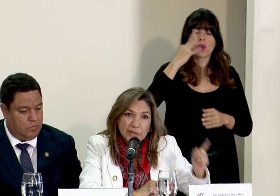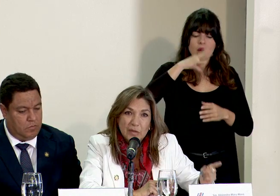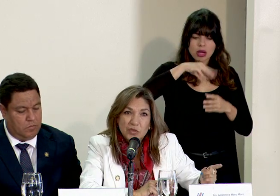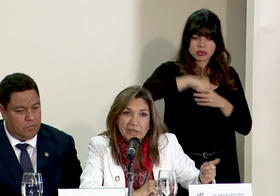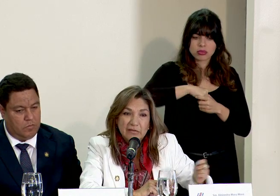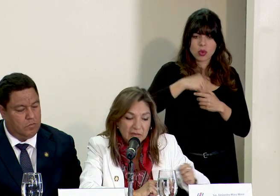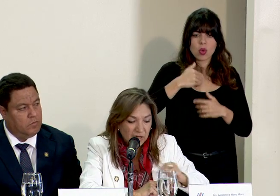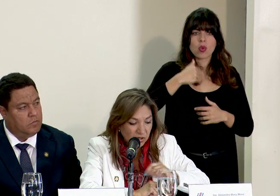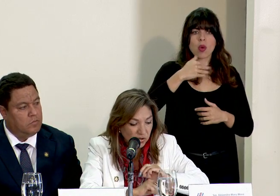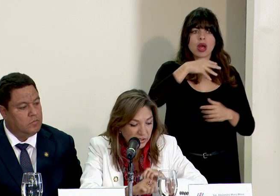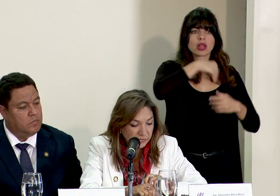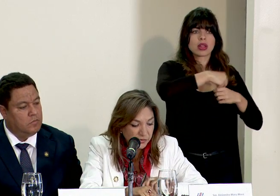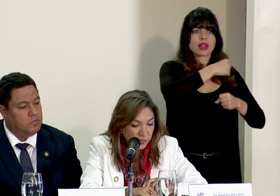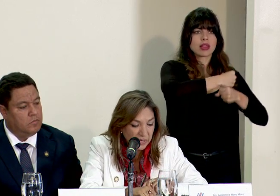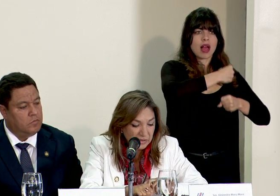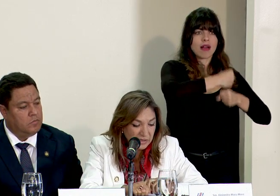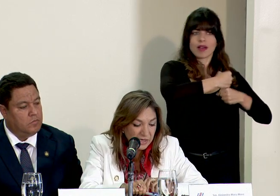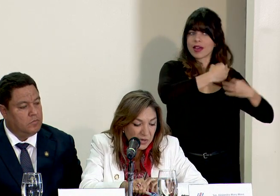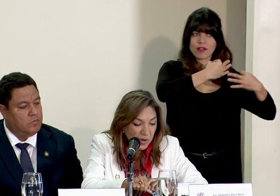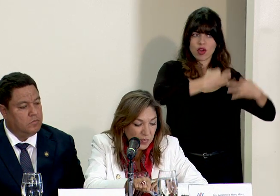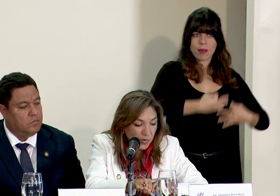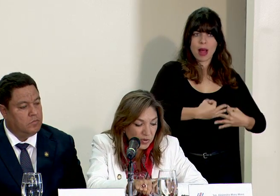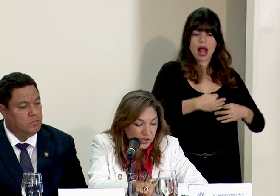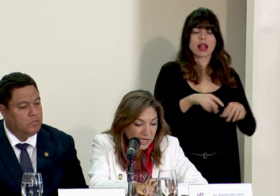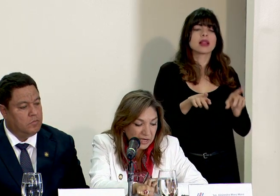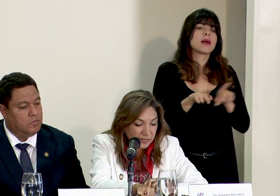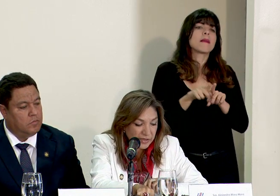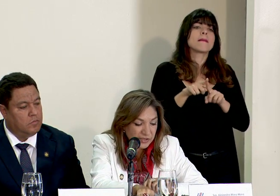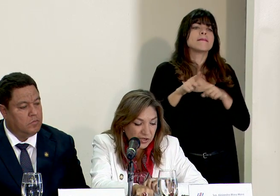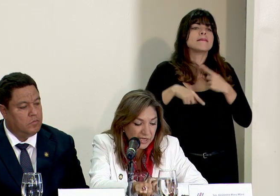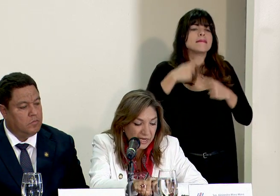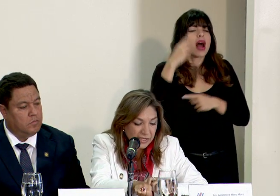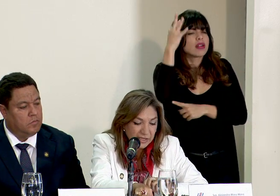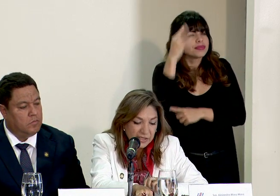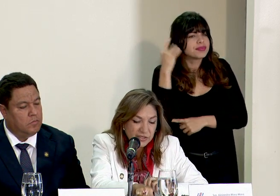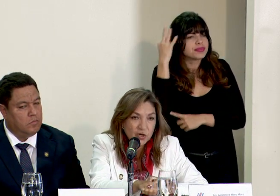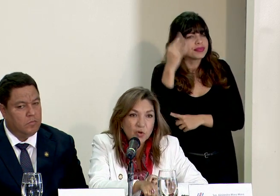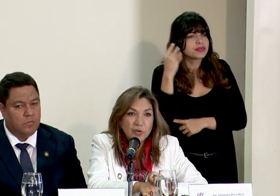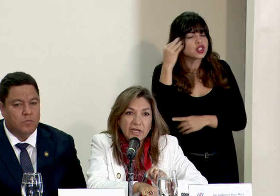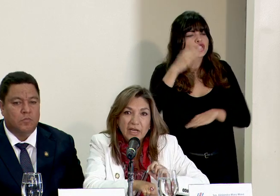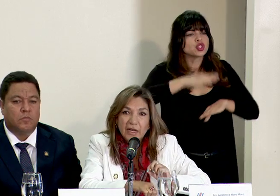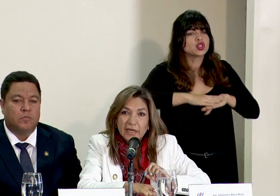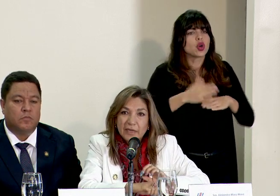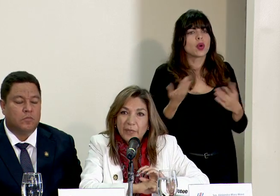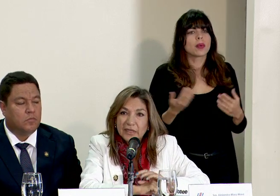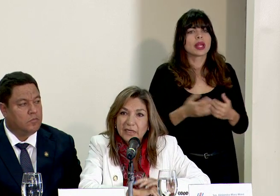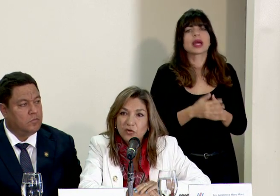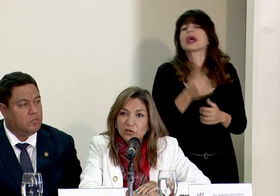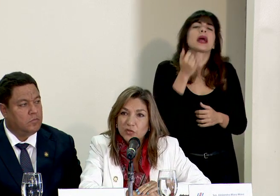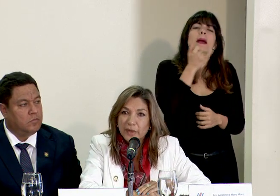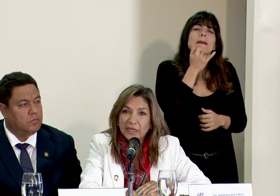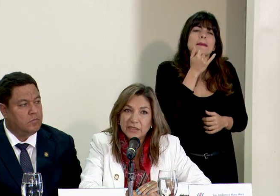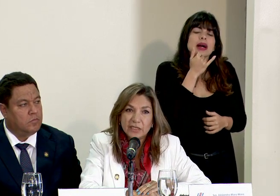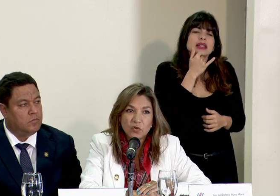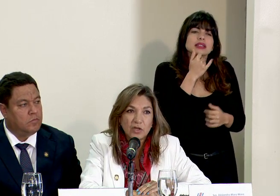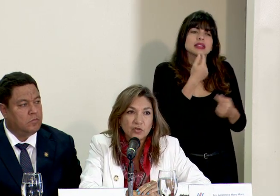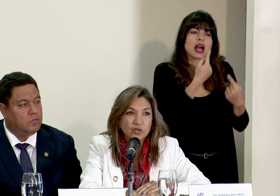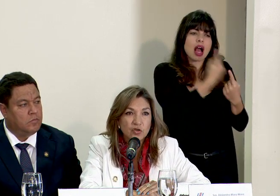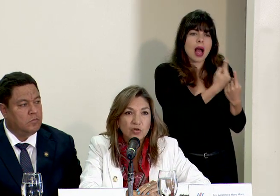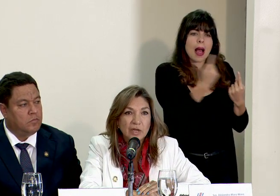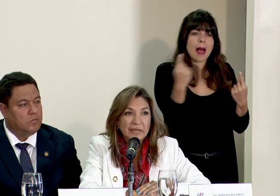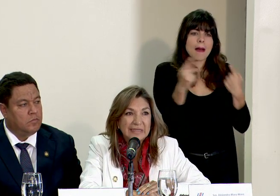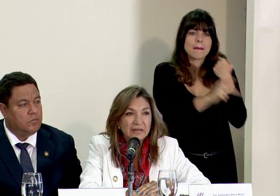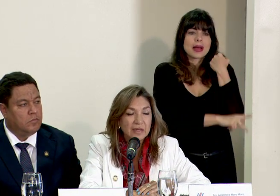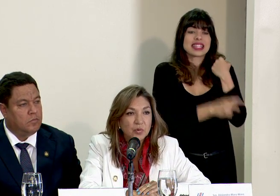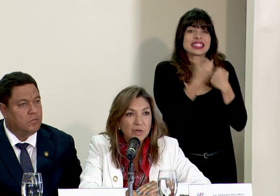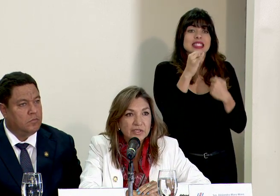cuando estamos en el trabajo informal. Vamos a reflexionar sobre qué pasa con los países cuando